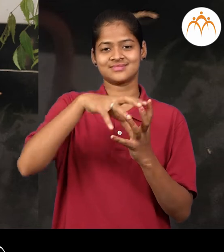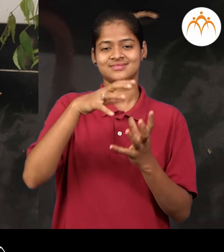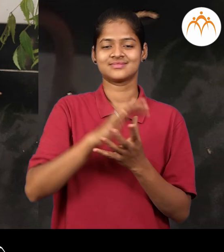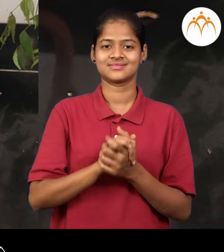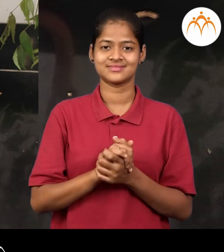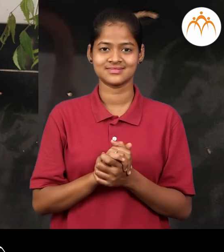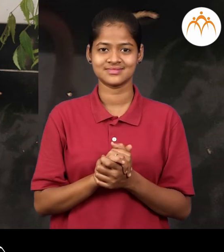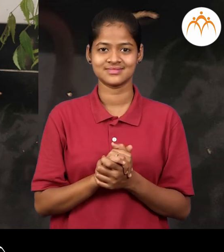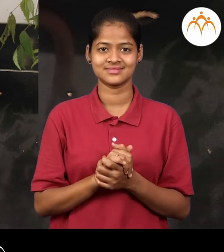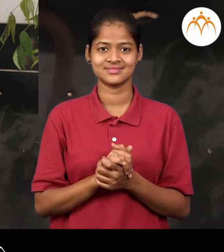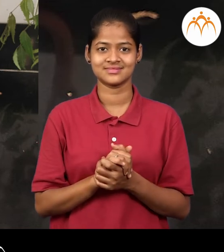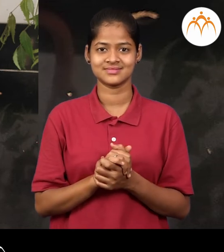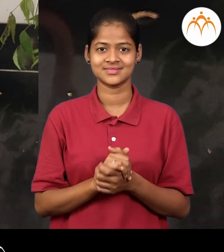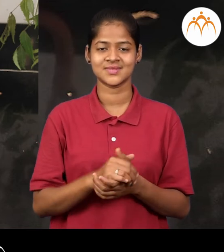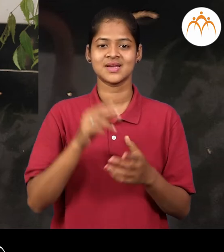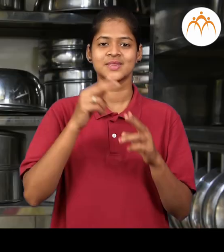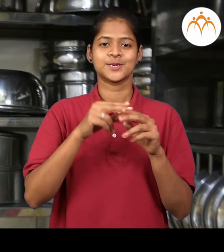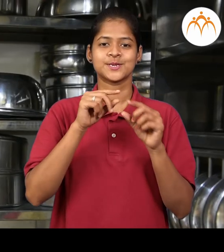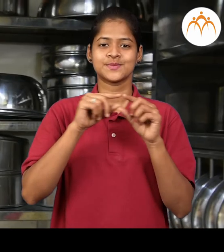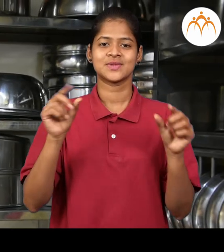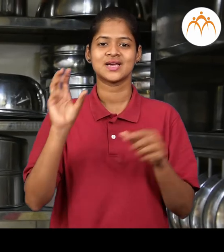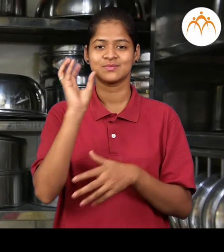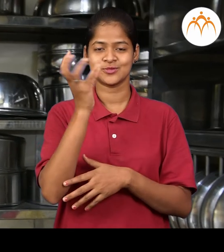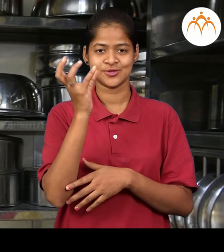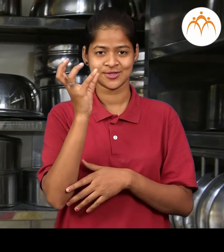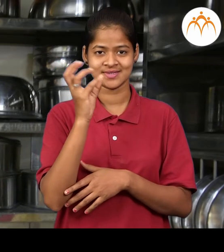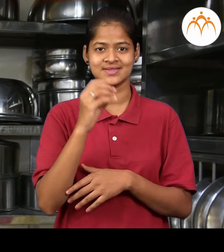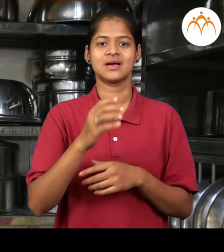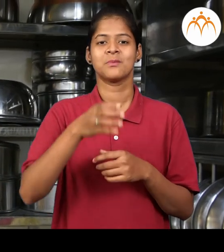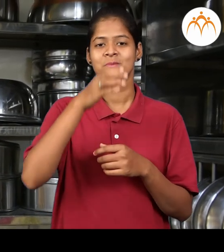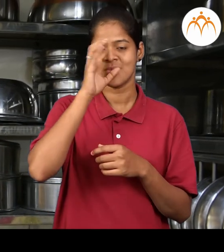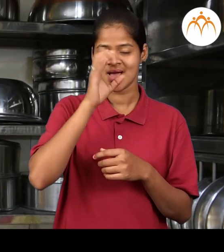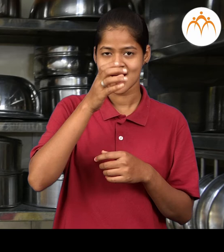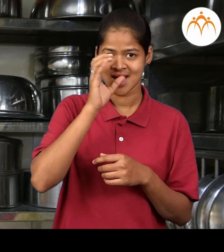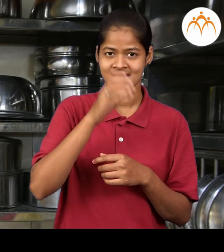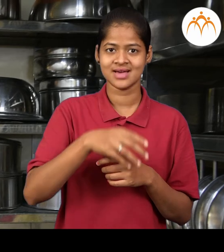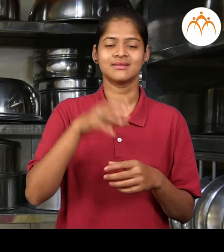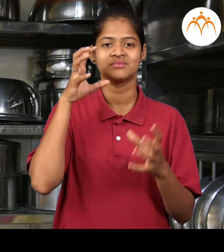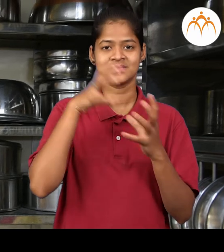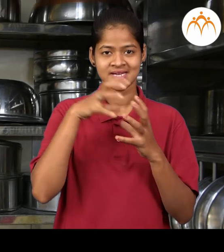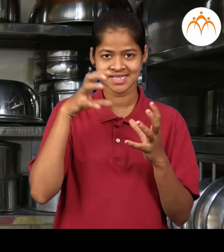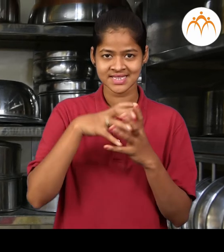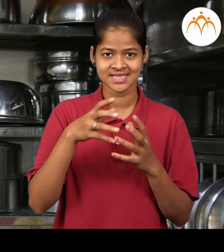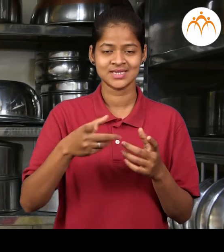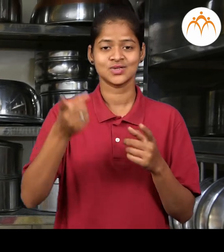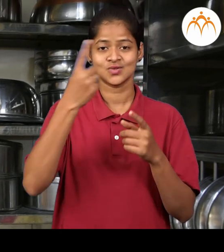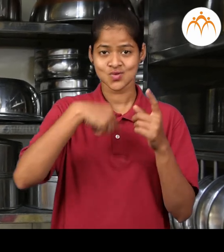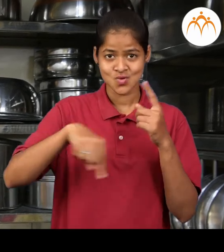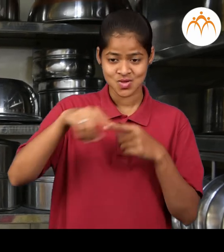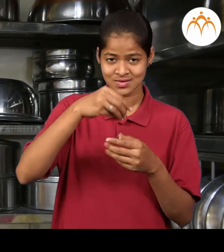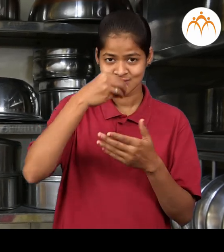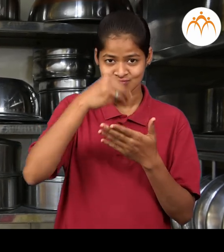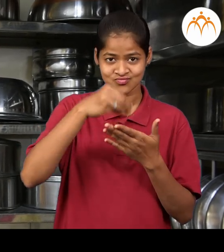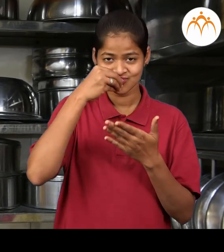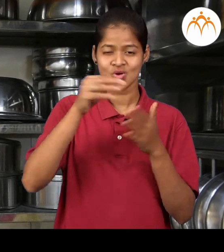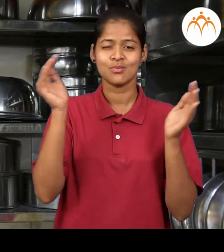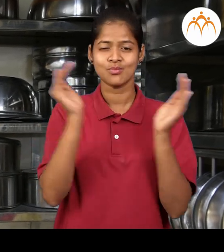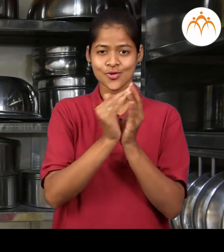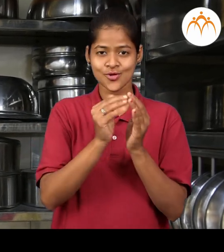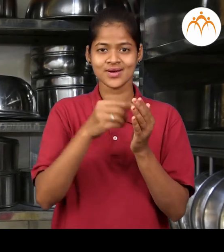ठेवतात भांडी वाट्या पेले, डबे, ताटे,